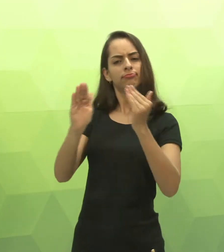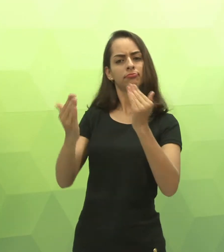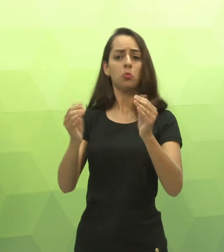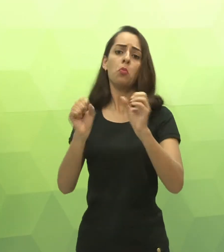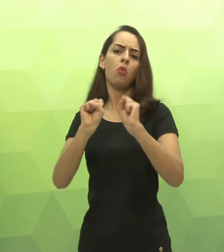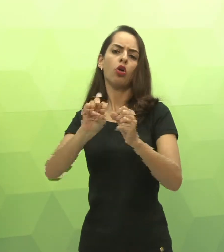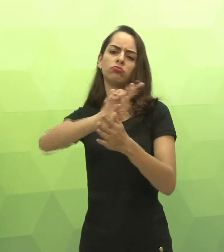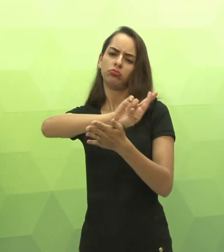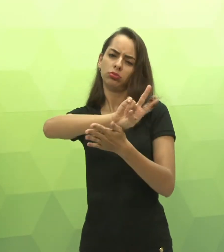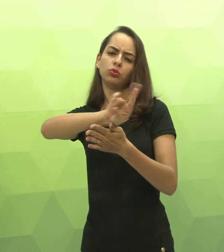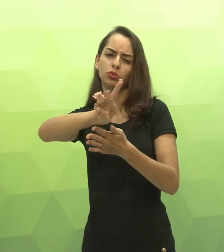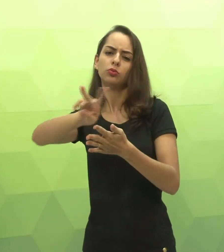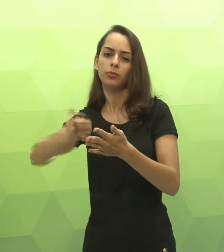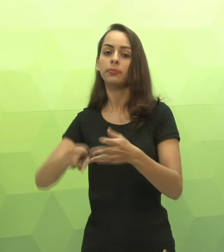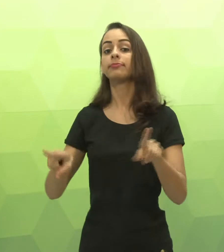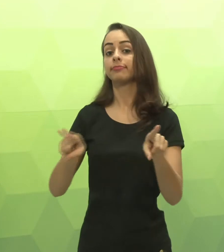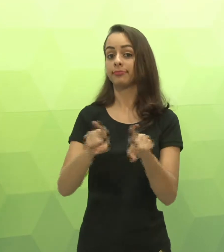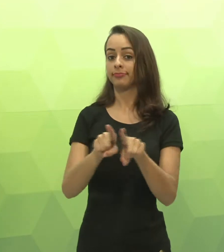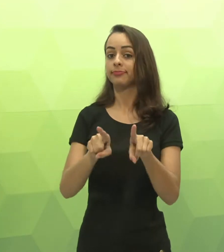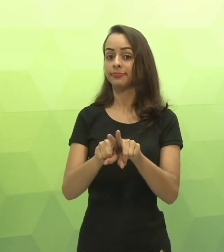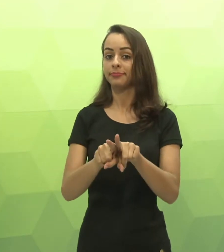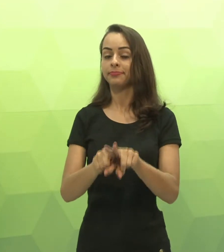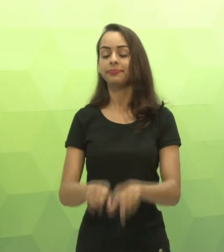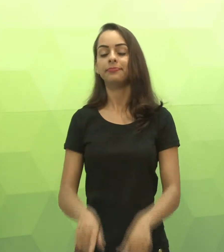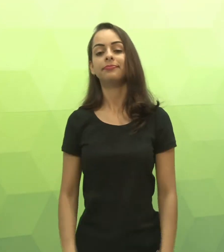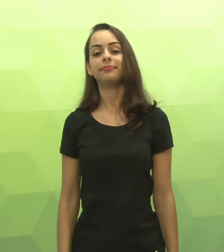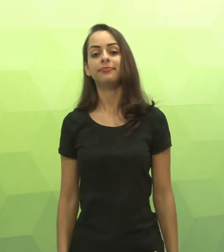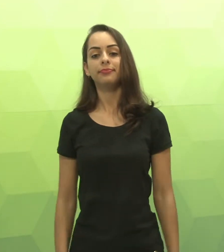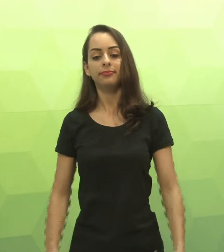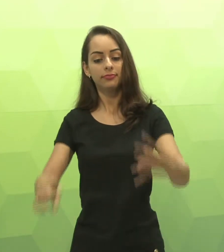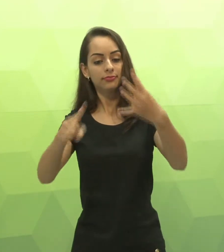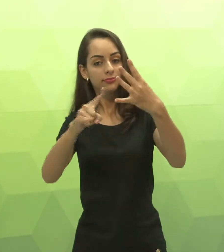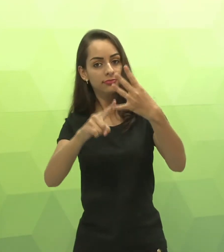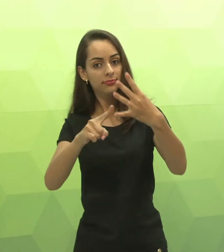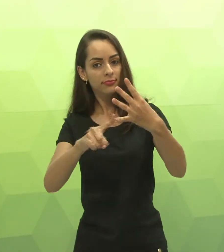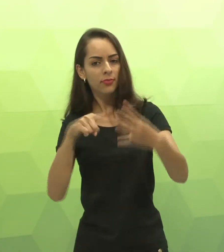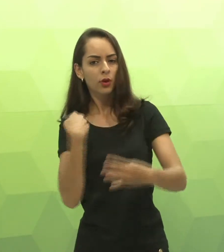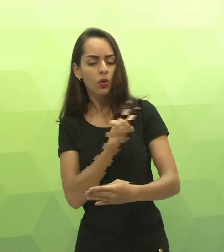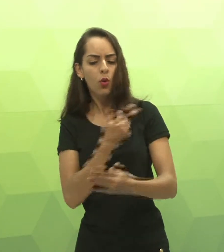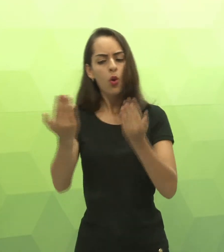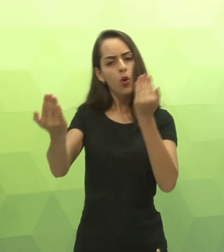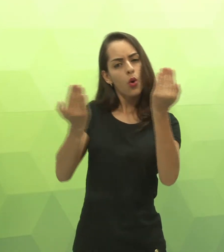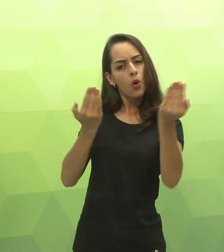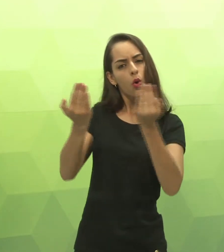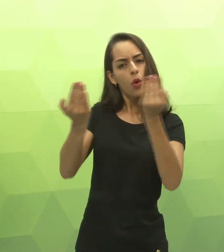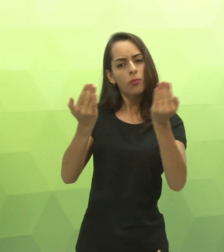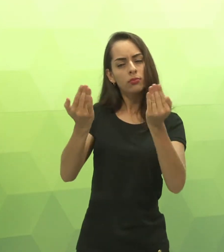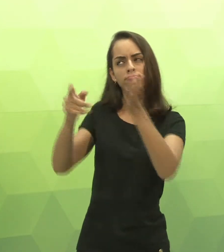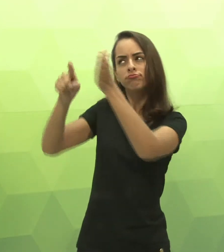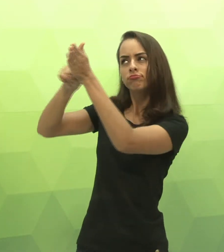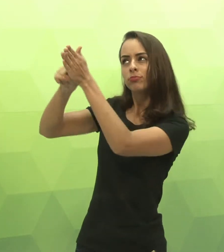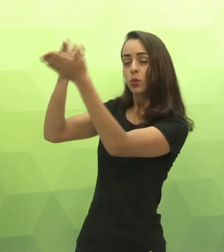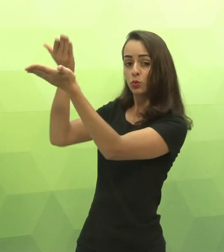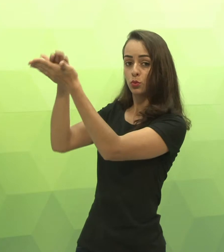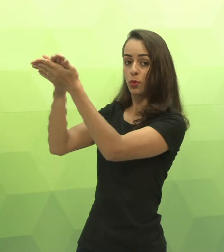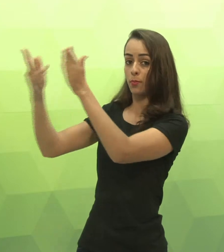possíveis estruturas. Pode ser sujeito, verbo, objeto ou outras combinações também. Em quarto lugar, vamos